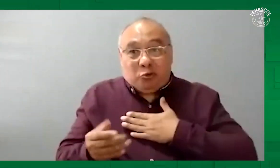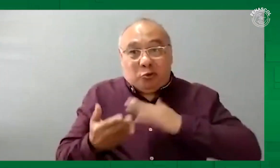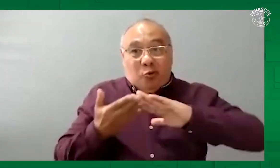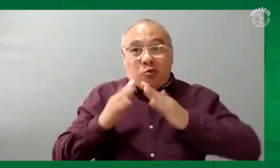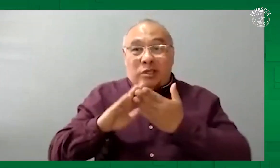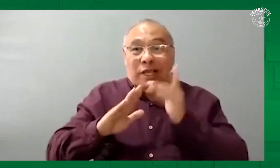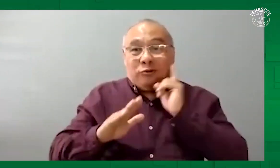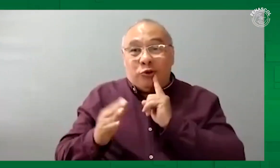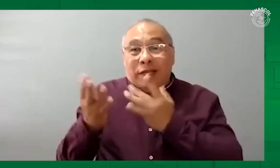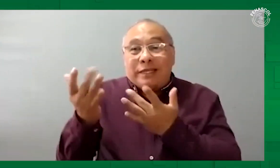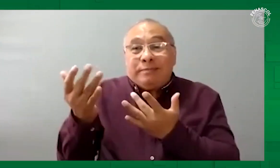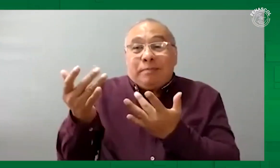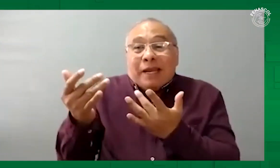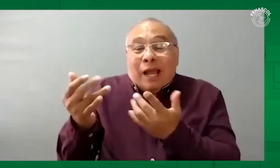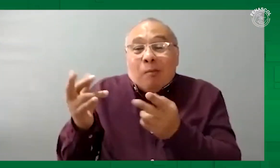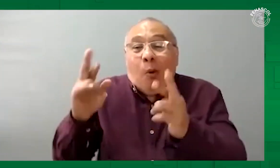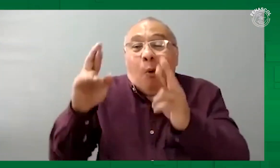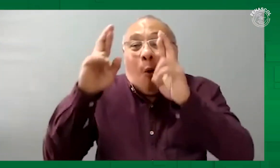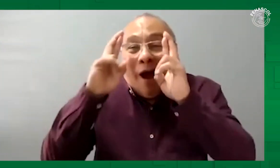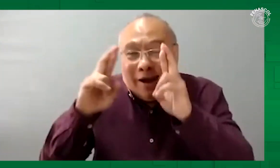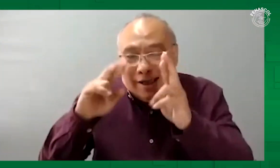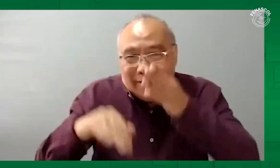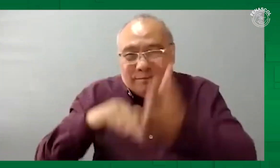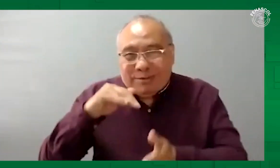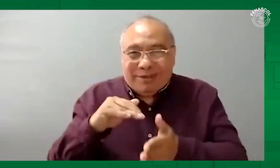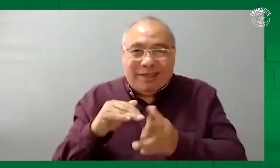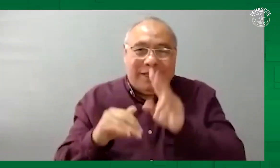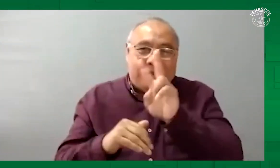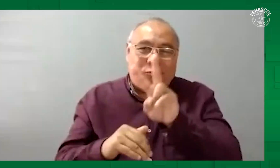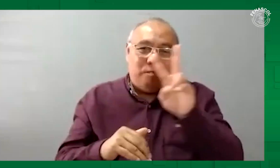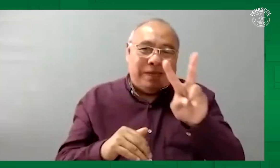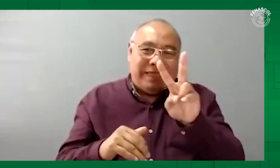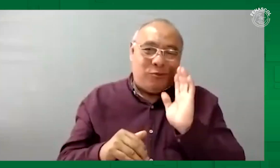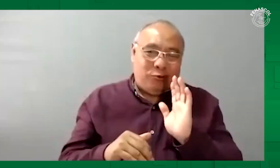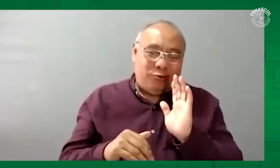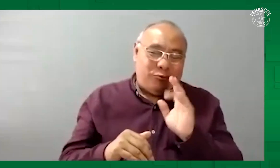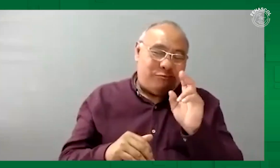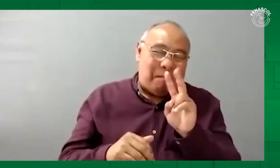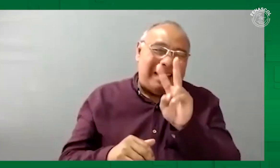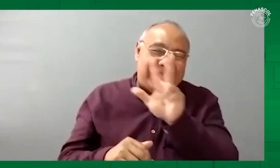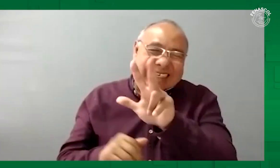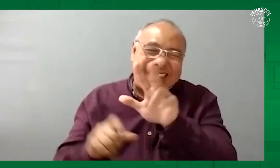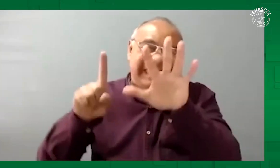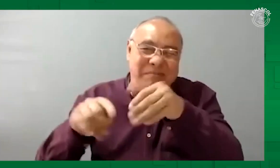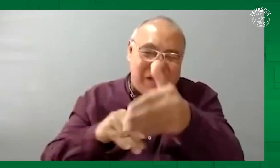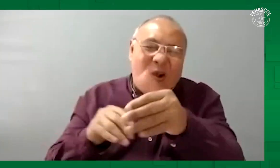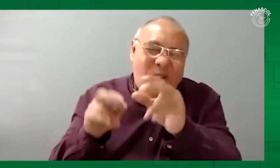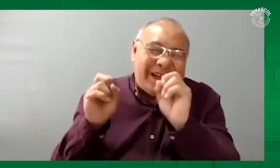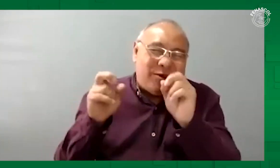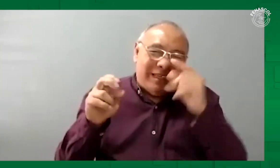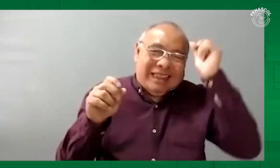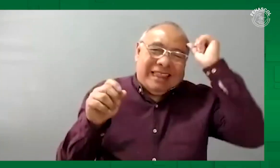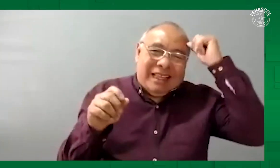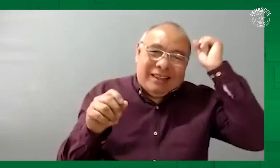Ok, muchísimas gracias, muchísimas gracias por lo que nos cuentan nosotros. Como comunidad sorda esperamos, ojalá que sea para el